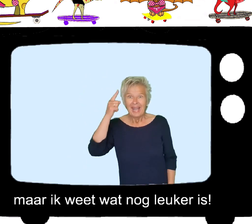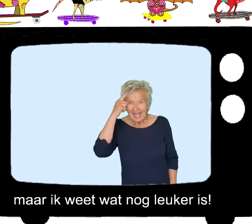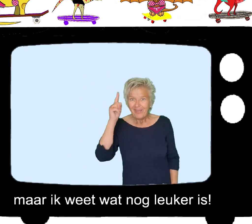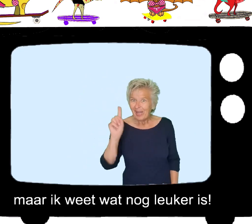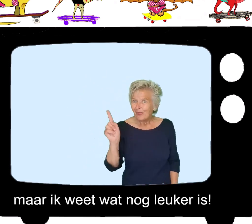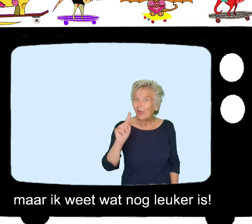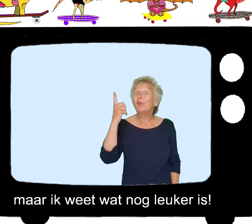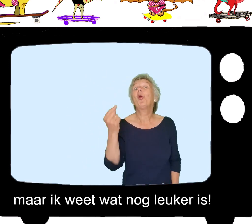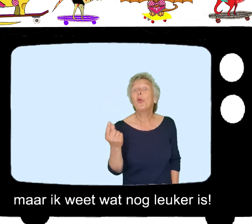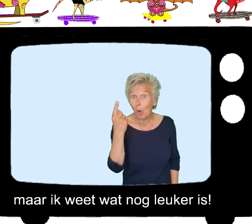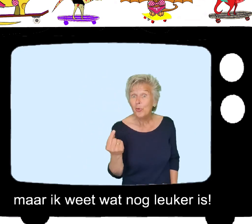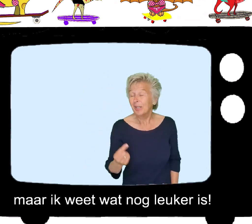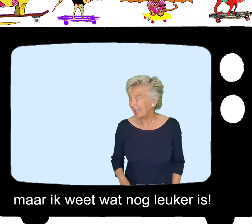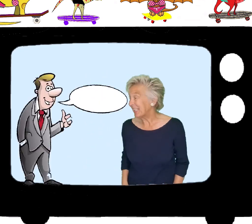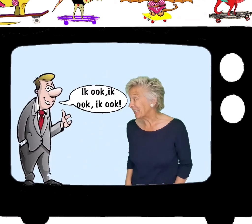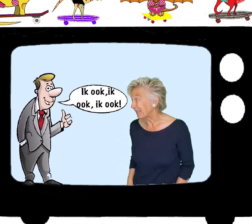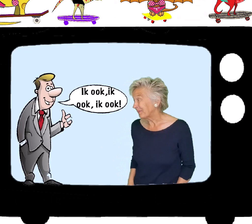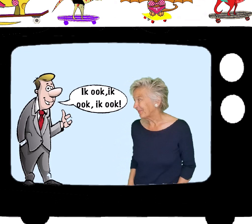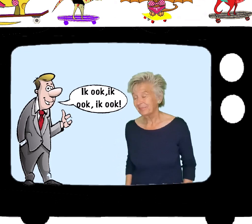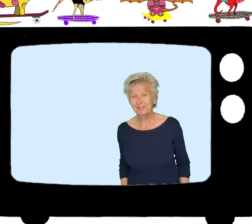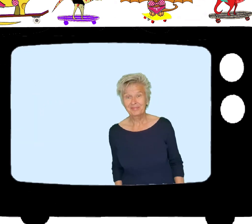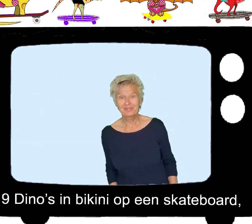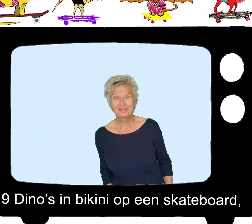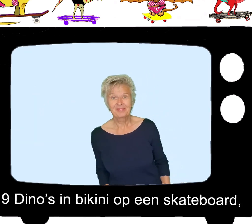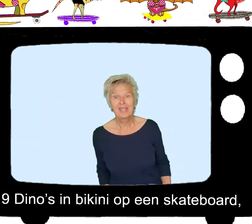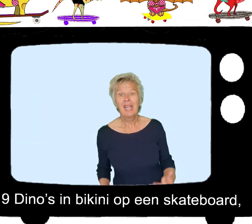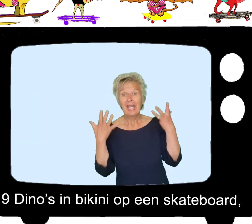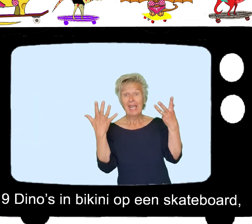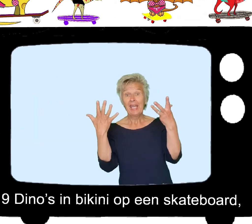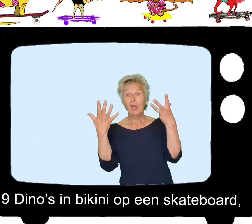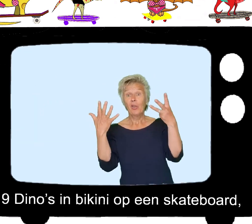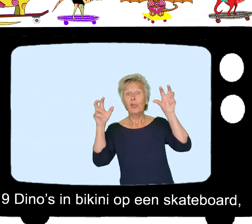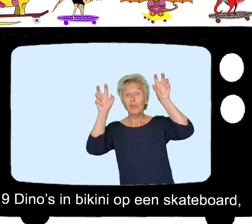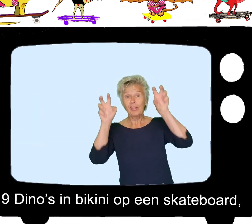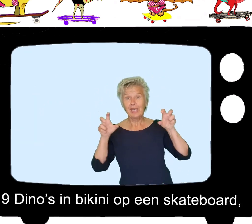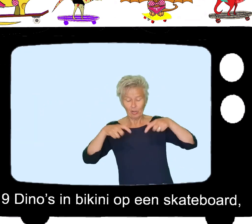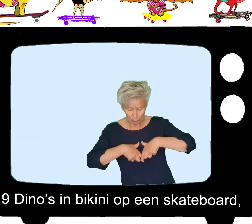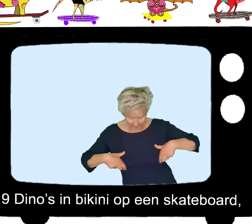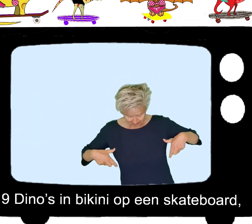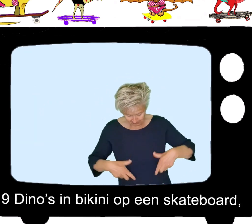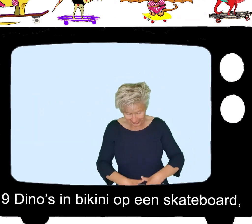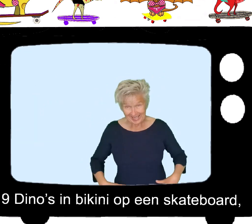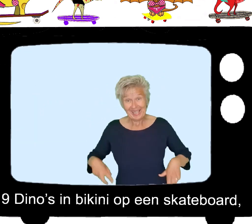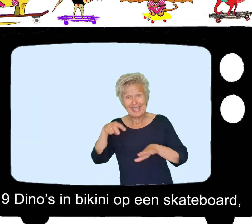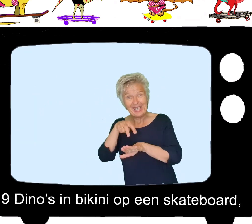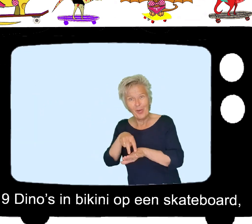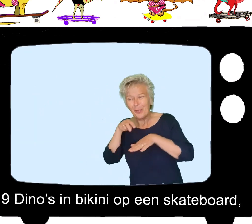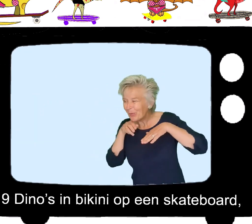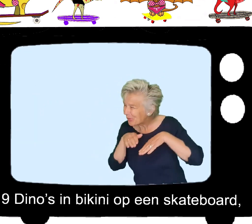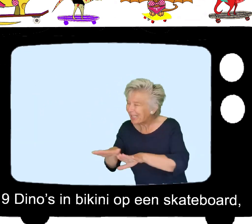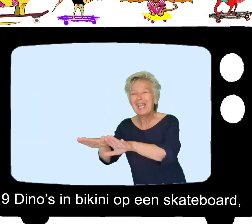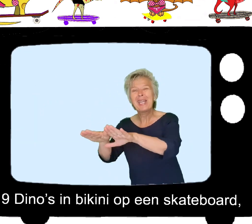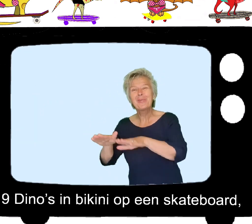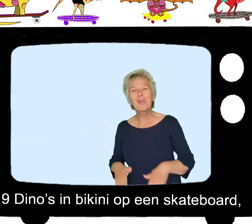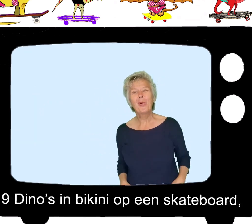ik weet wat nog leuker is Ik ook, ik ook, ik ook Negen dino's in bikini op een skateboard